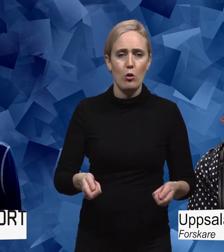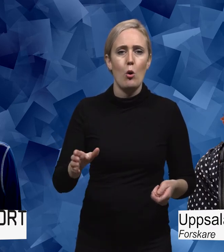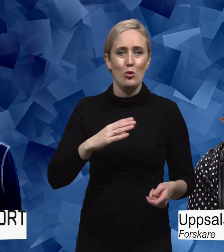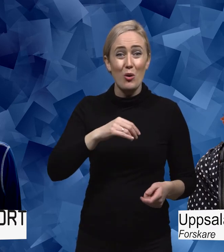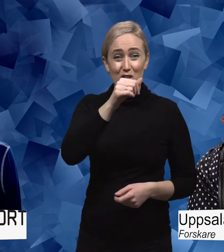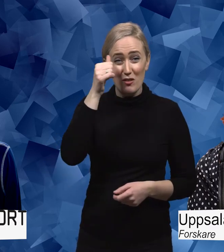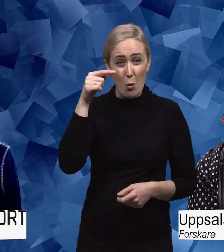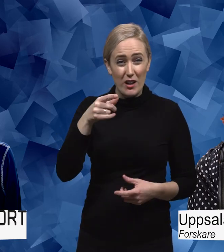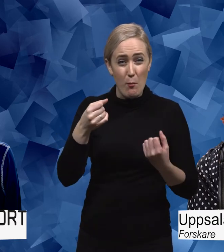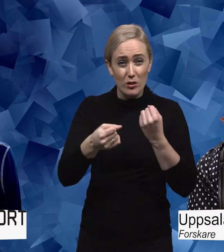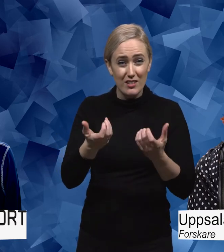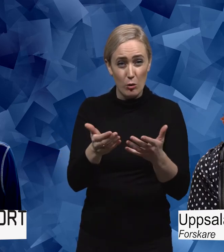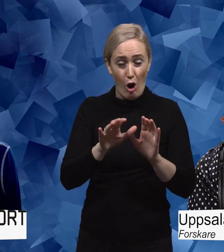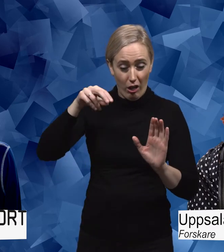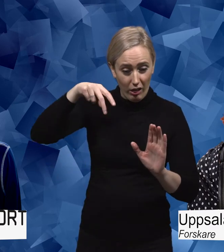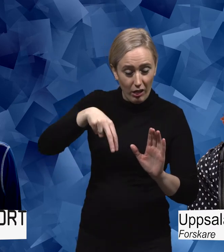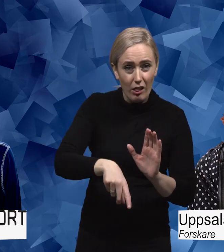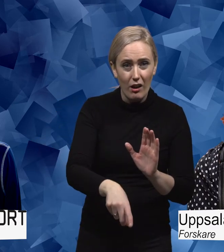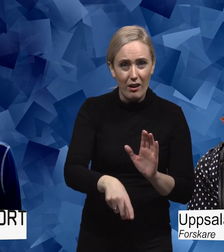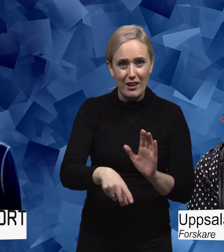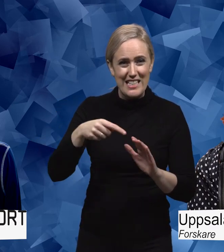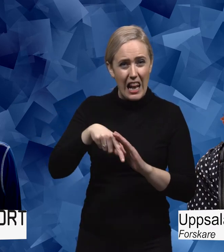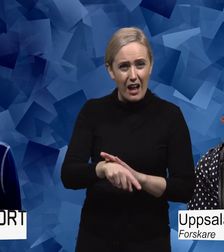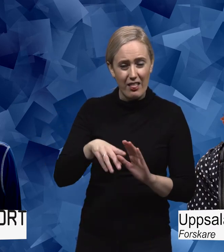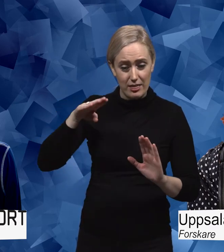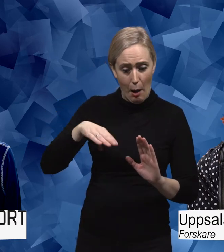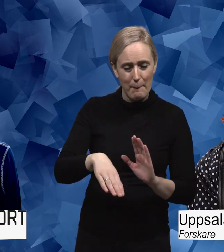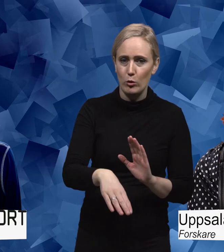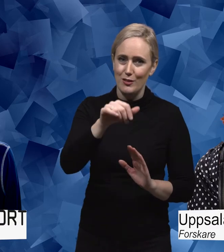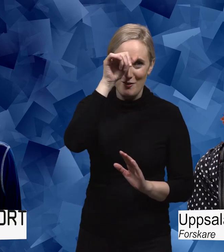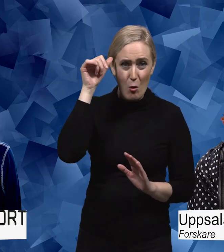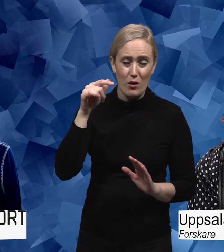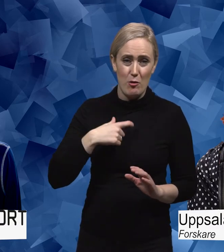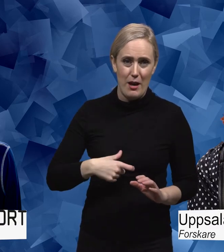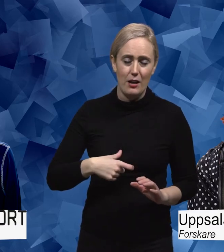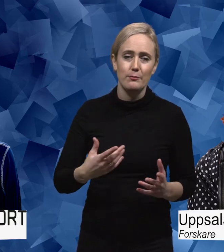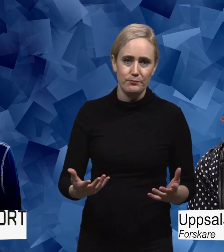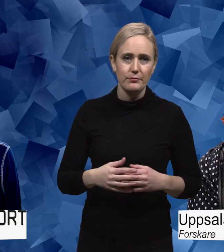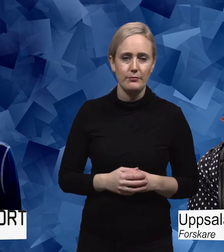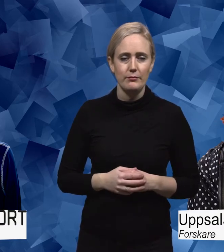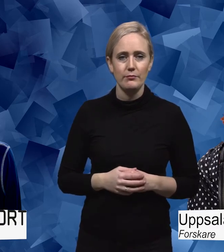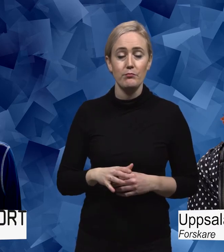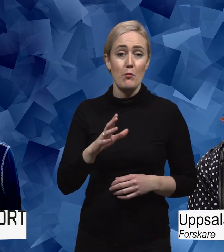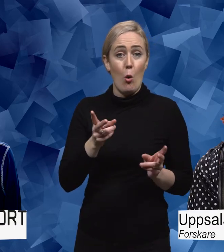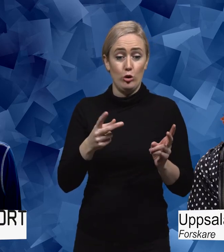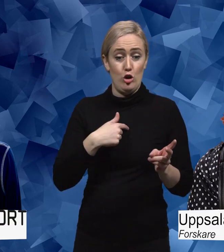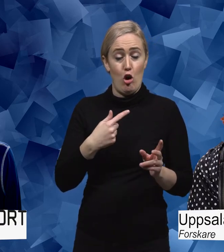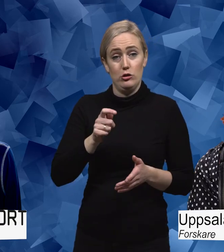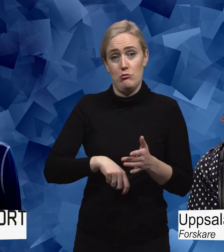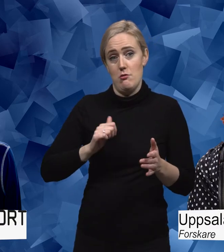boxningslokalen. Det är en utmaning i sig. Det finns väldigt mycket gott med att jag börjar med rollatorn. En sak är att jag orkar gå väldigt mycket längre